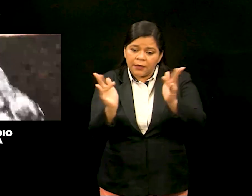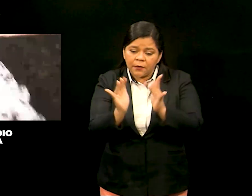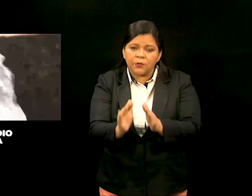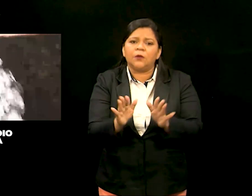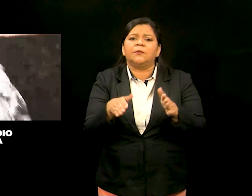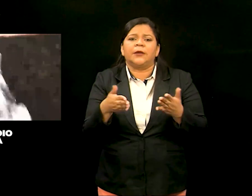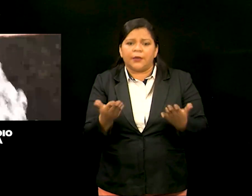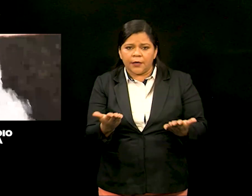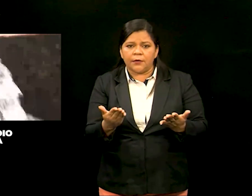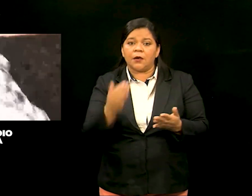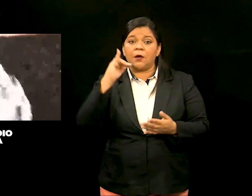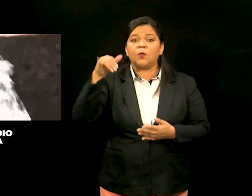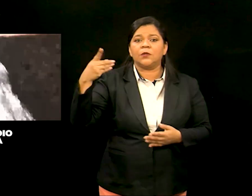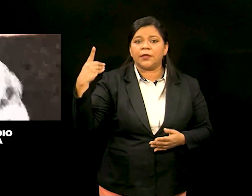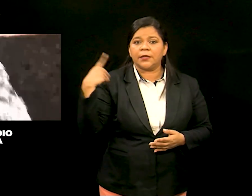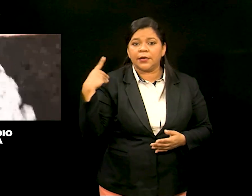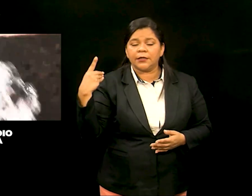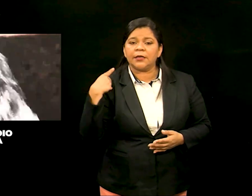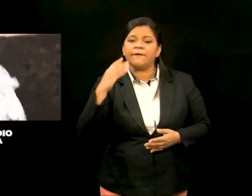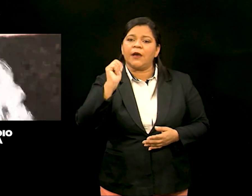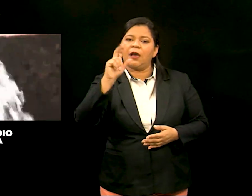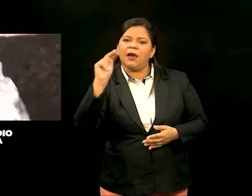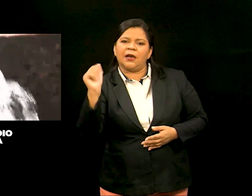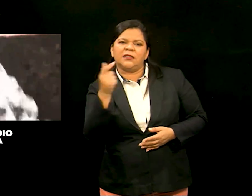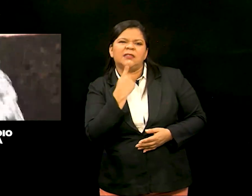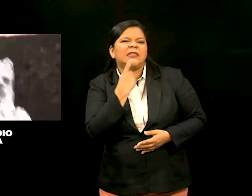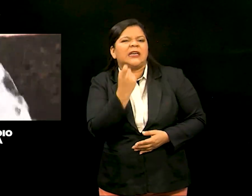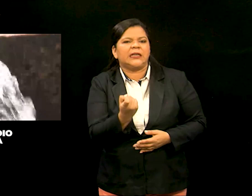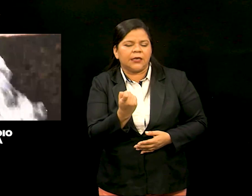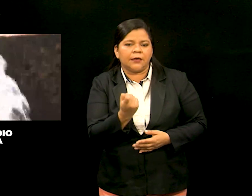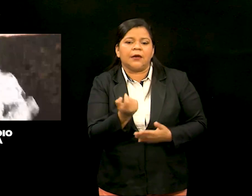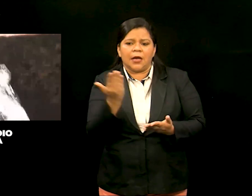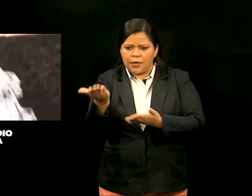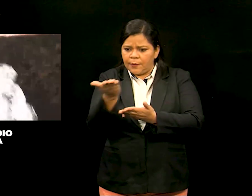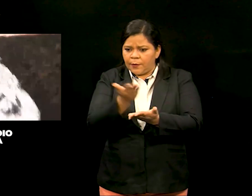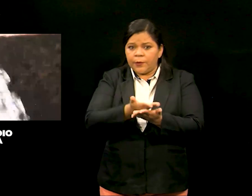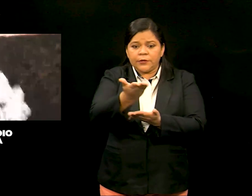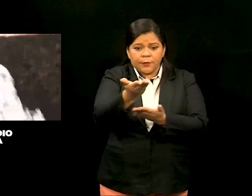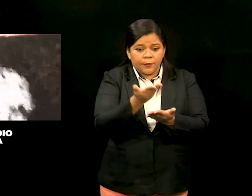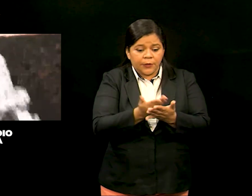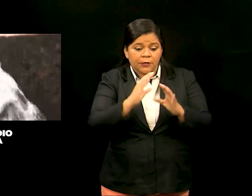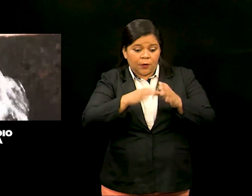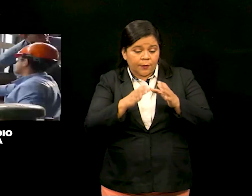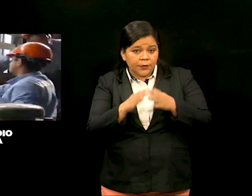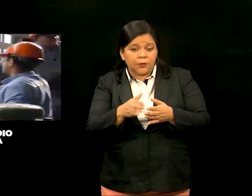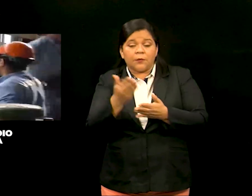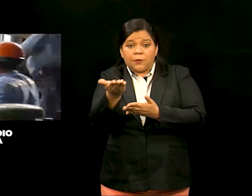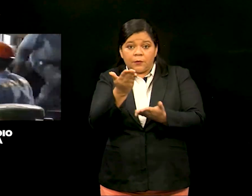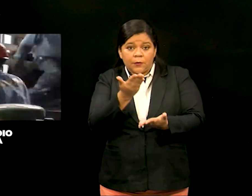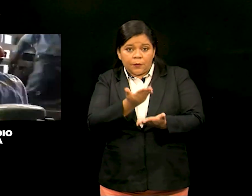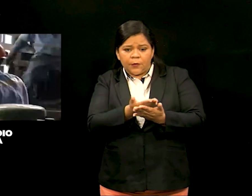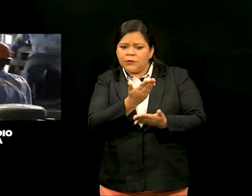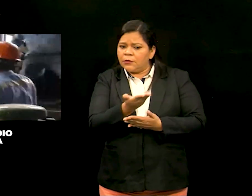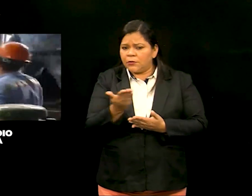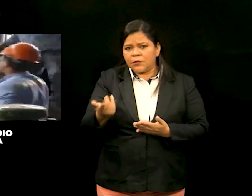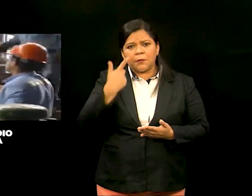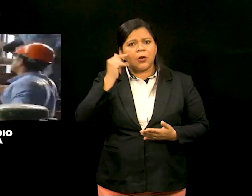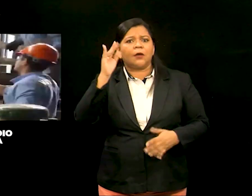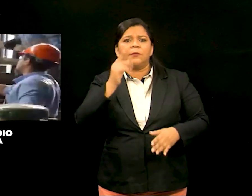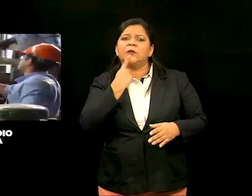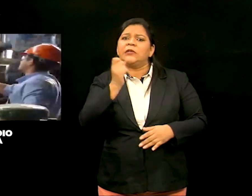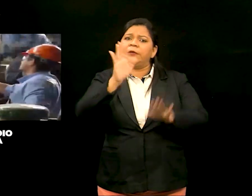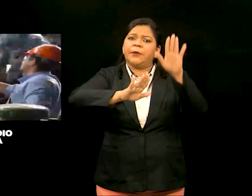conformación de la Junta Directiva del ANA. En la matriz de propuestas que estudia la Comisión se proponen aspectos como la